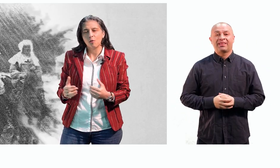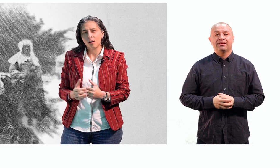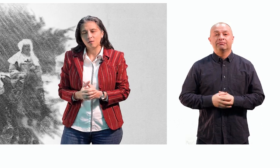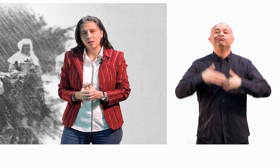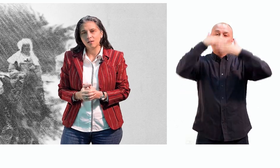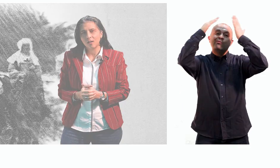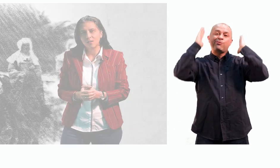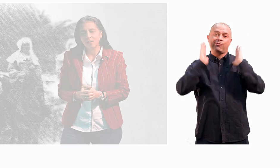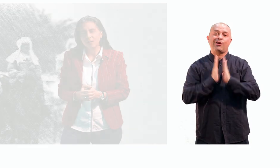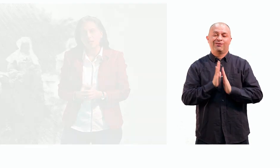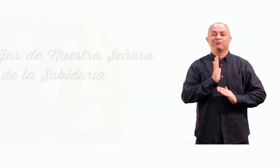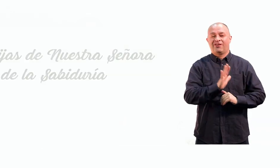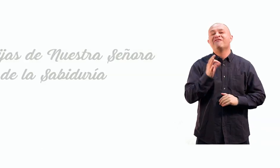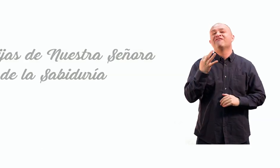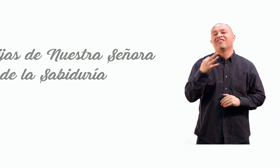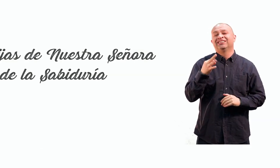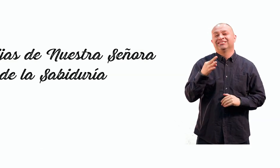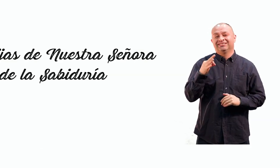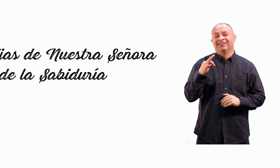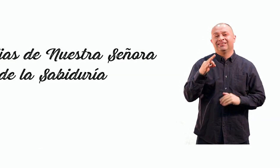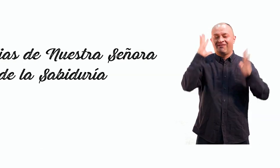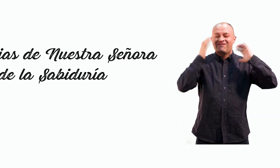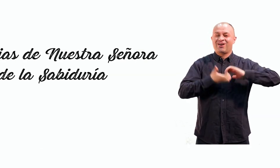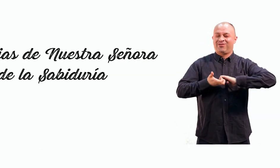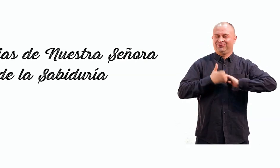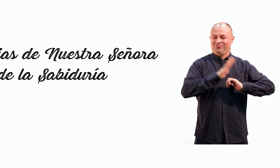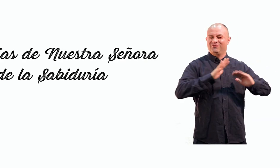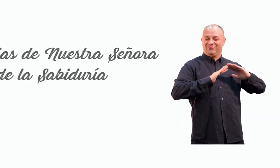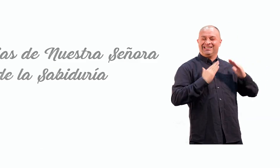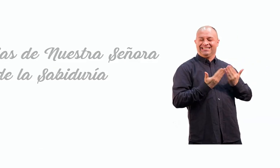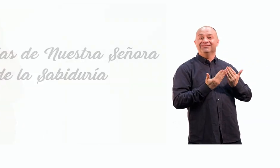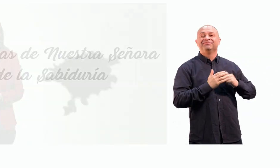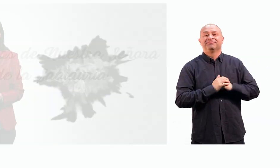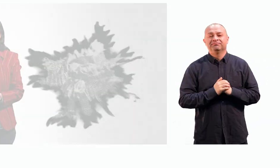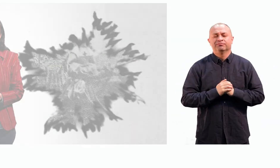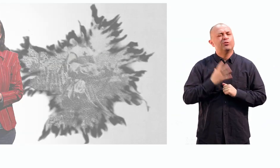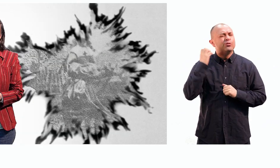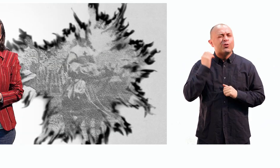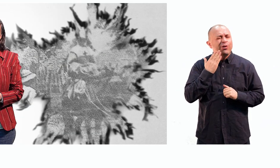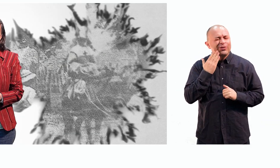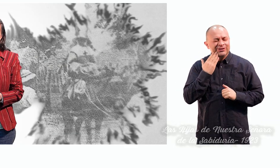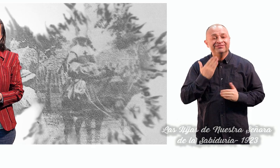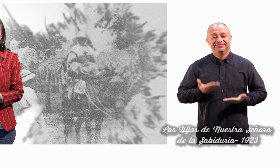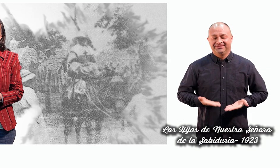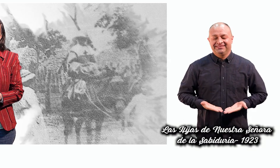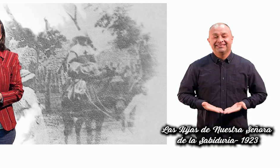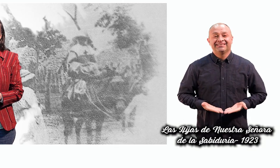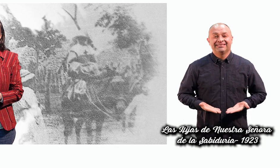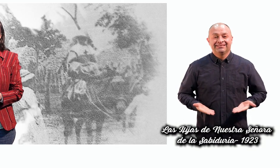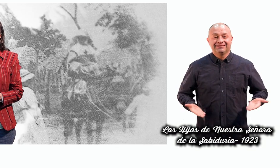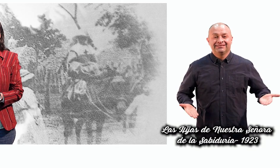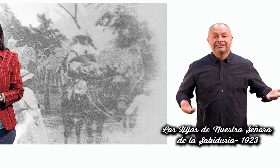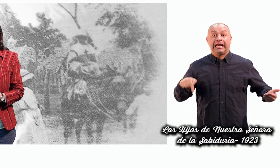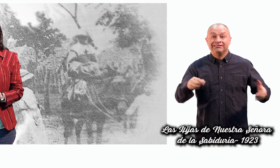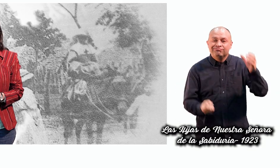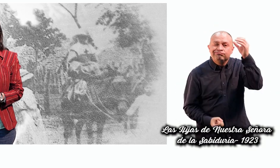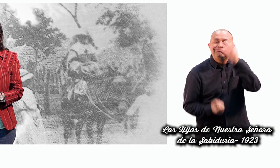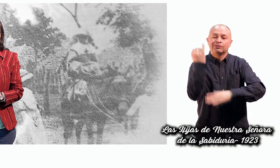monjas francesas, las hijas de Nuestra Señora de la Sabiduría, quienes en 1923 fundan la primera institución